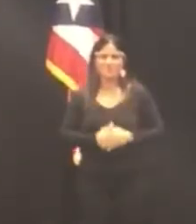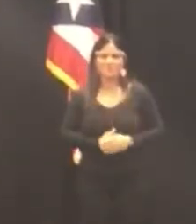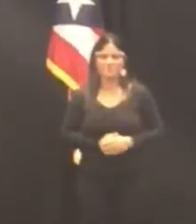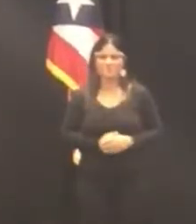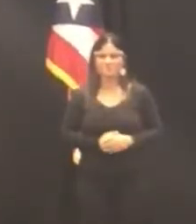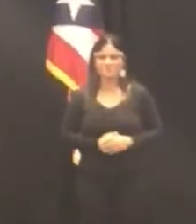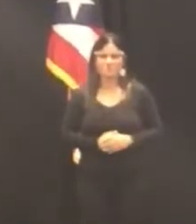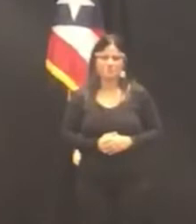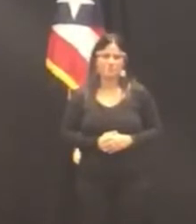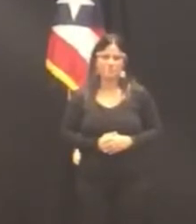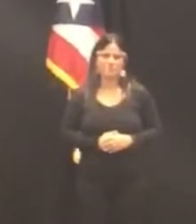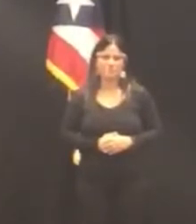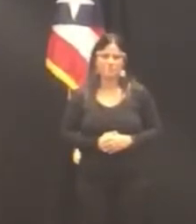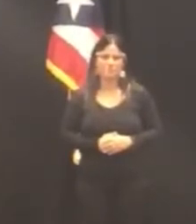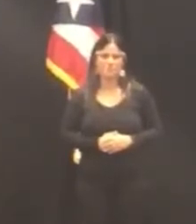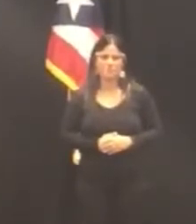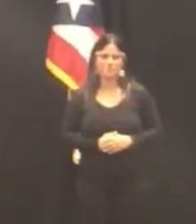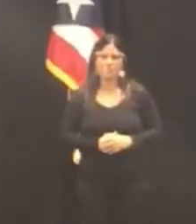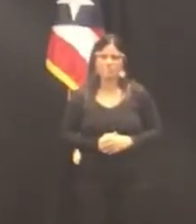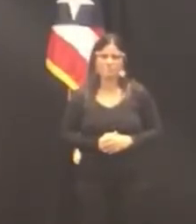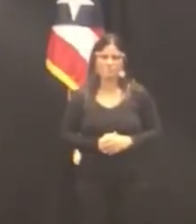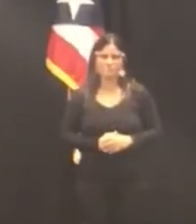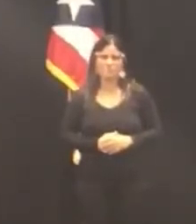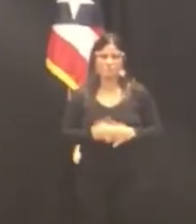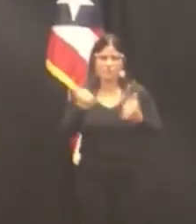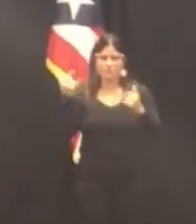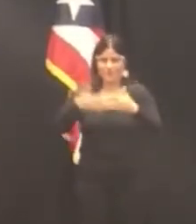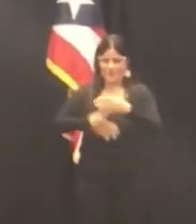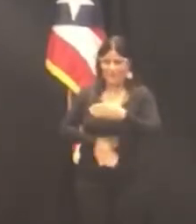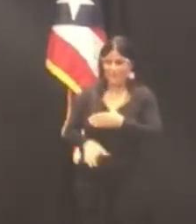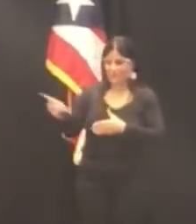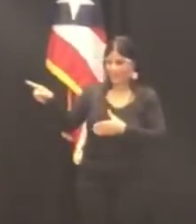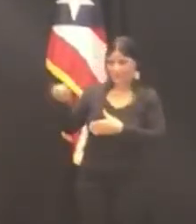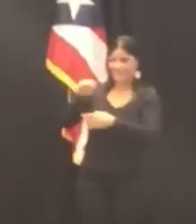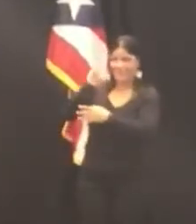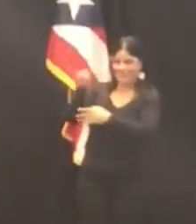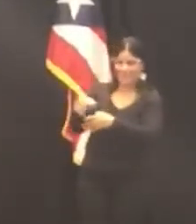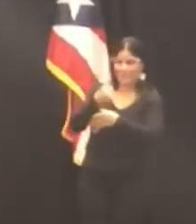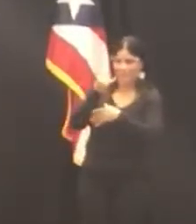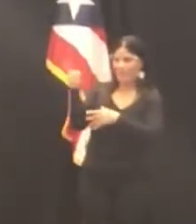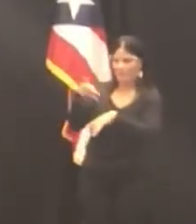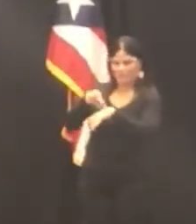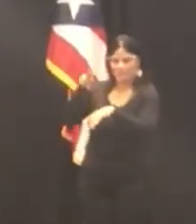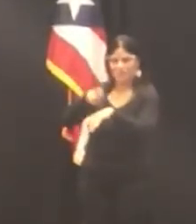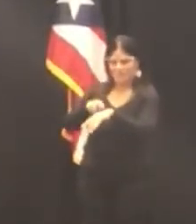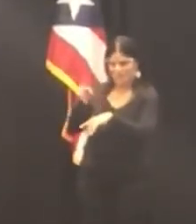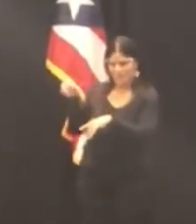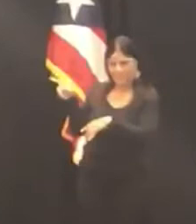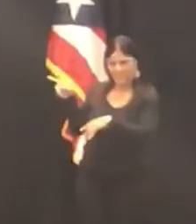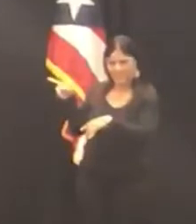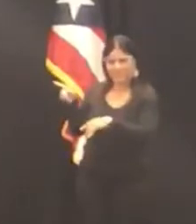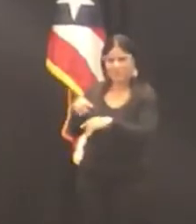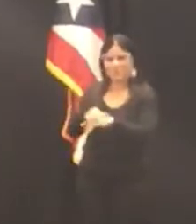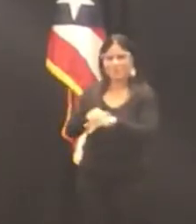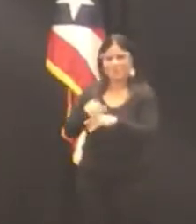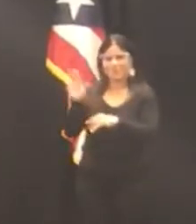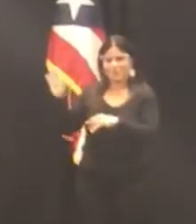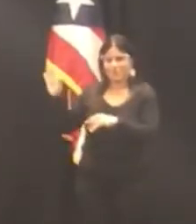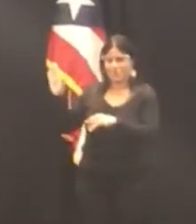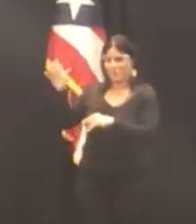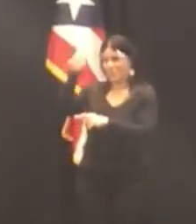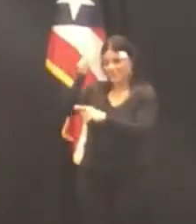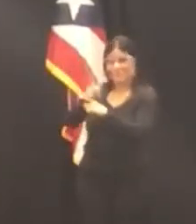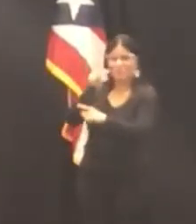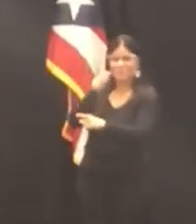Brignoni Mártir nació en San Juan, Puerto Rico, siendo la menor de dos hijos del señor René Brignoni